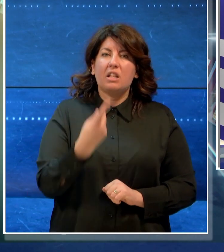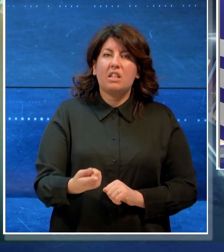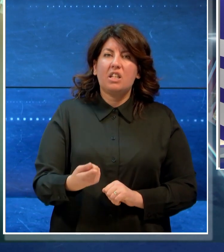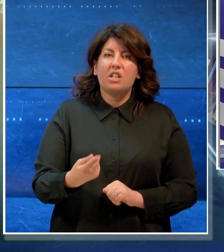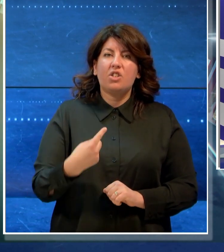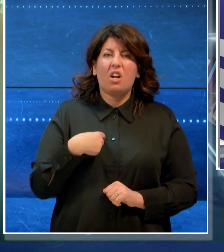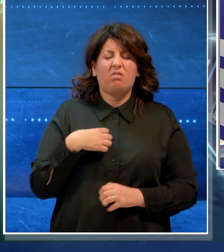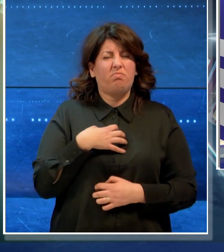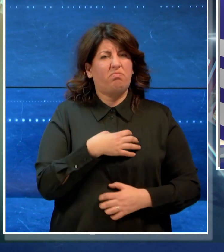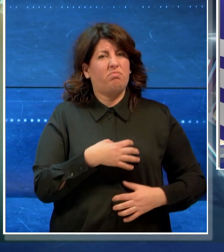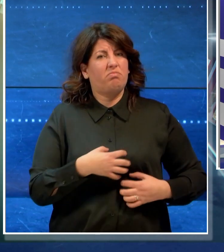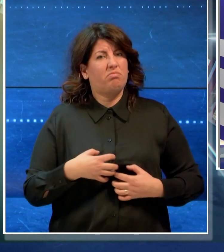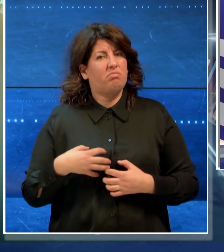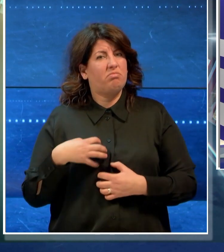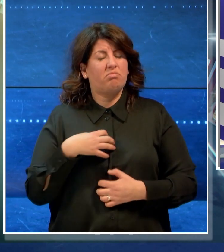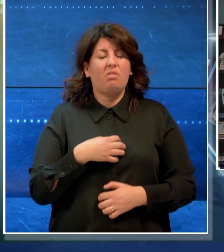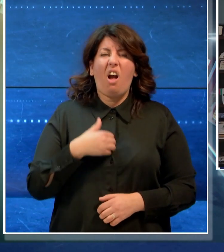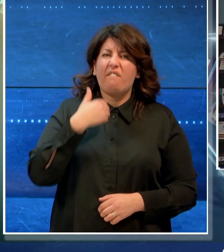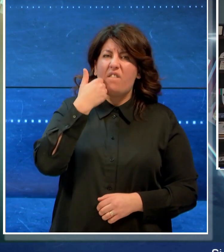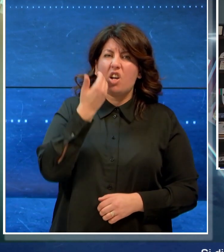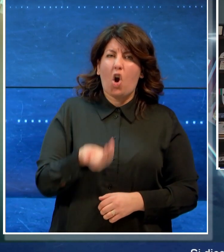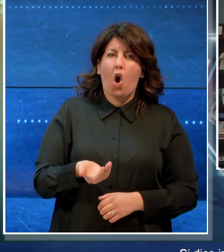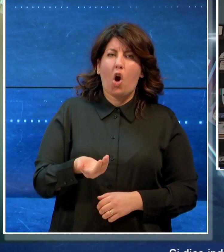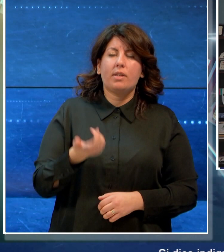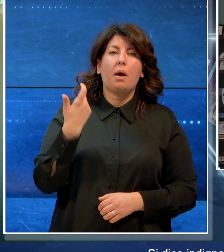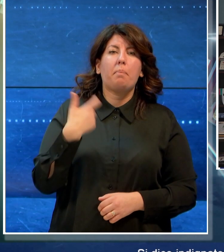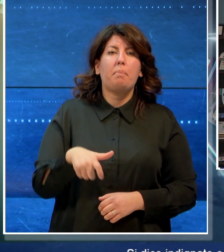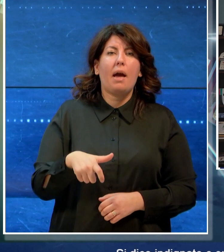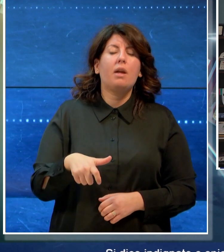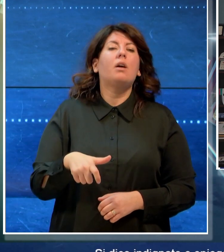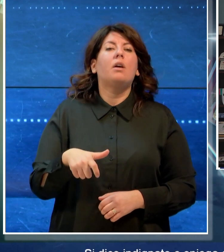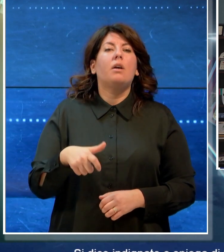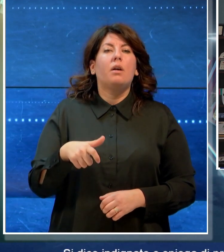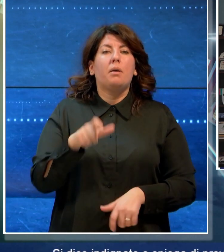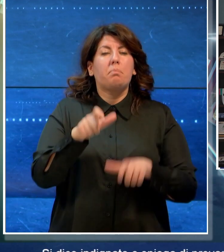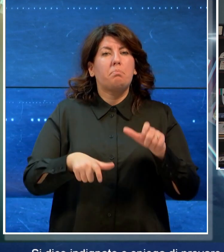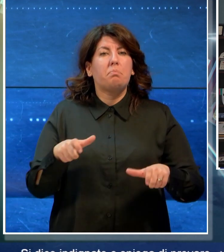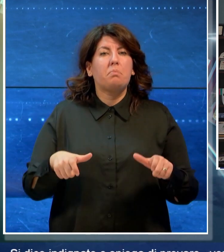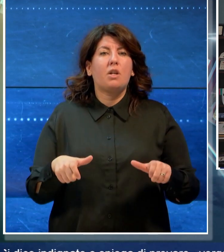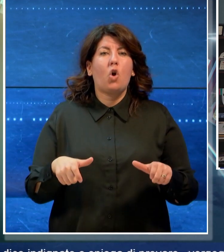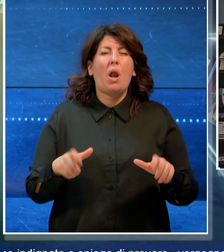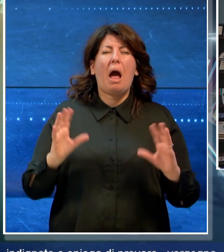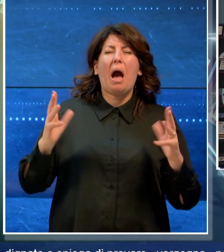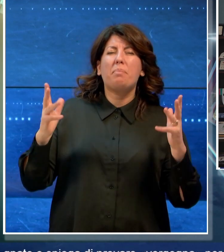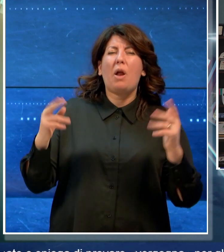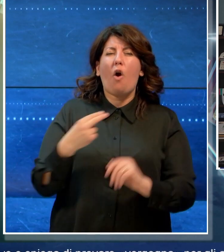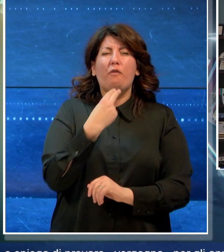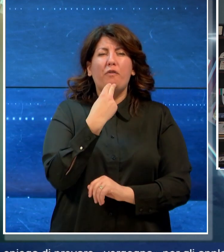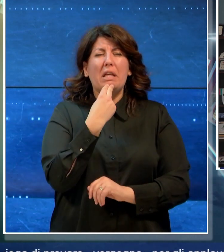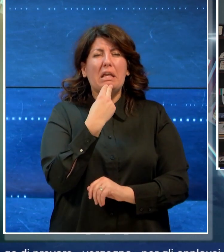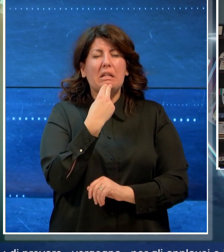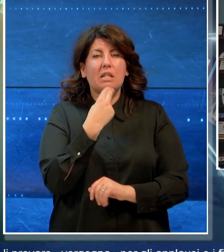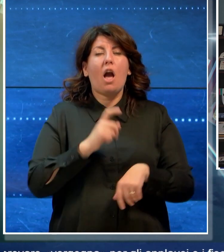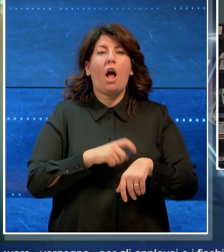spiega di provare vergogna per gli applausi e i fischi che intorno alle tre del mattino